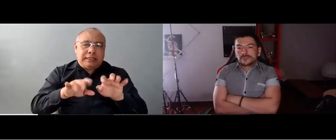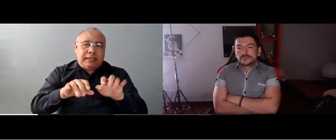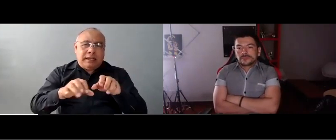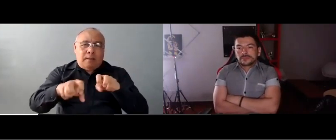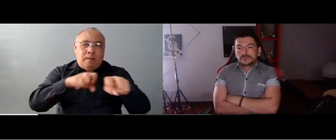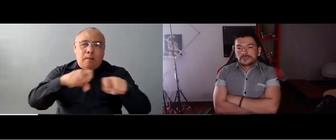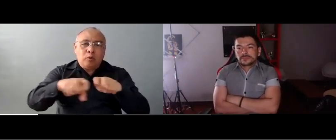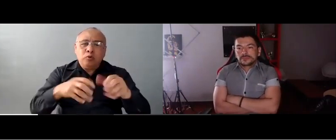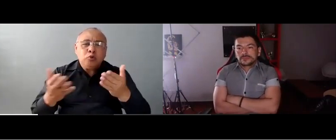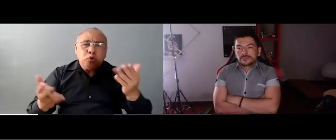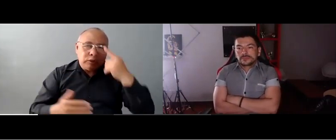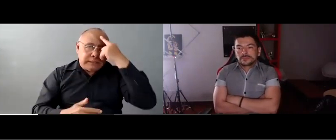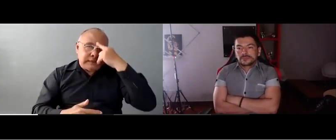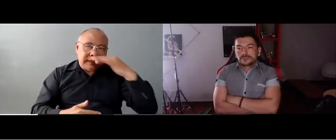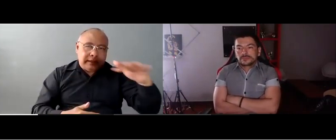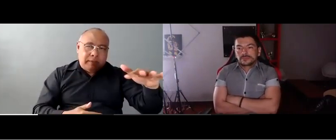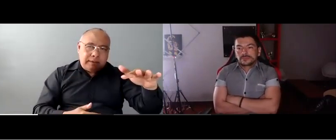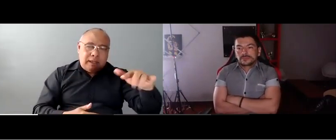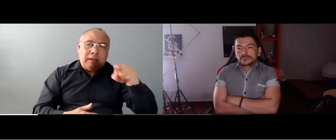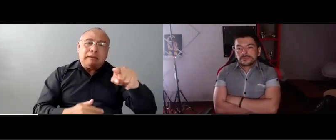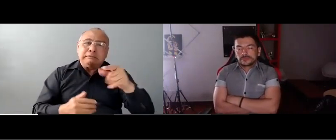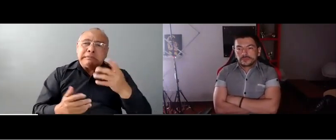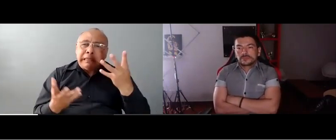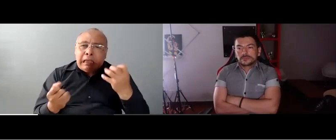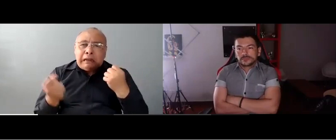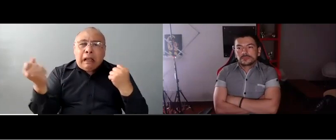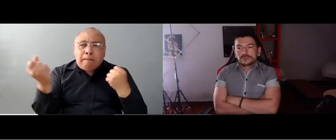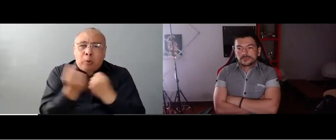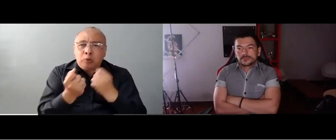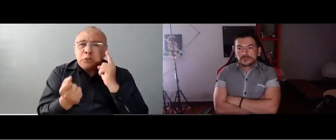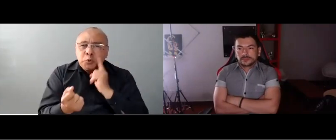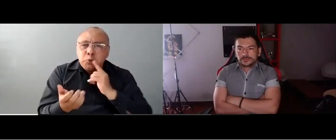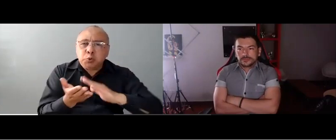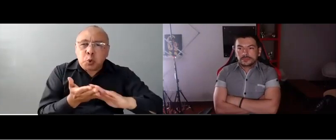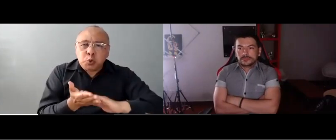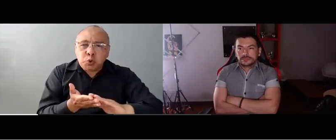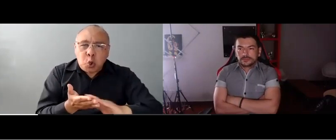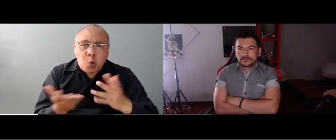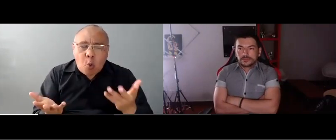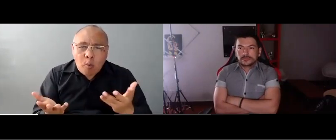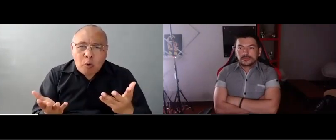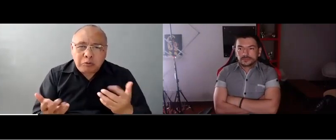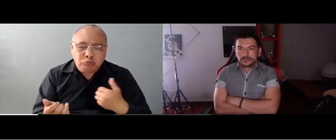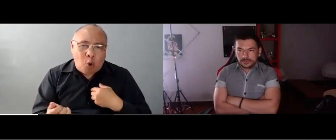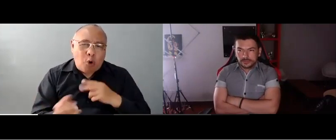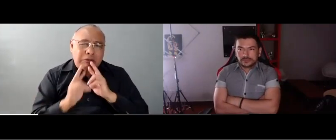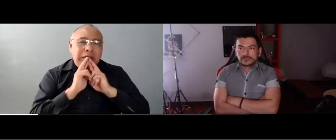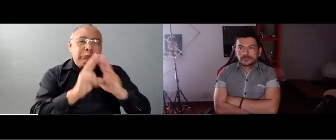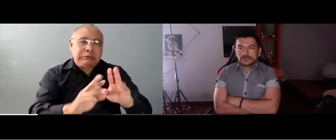Ya nosotros, de hecho, recibimos un correo electrónico desde la Secretaría de Movilidad de Santa Marta,